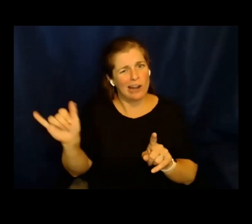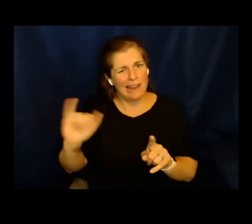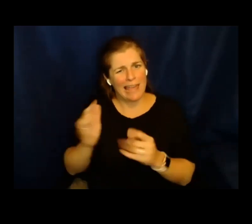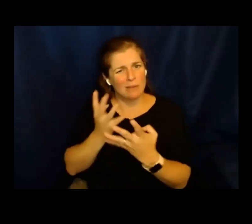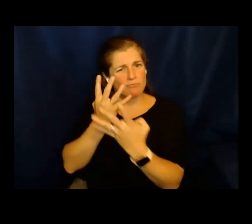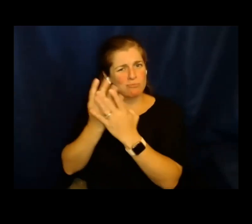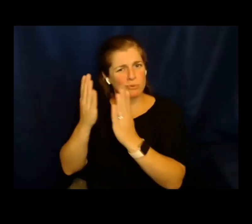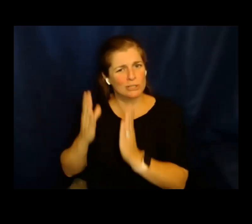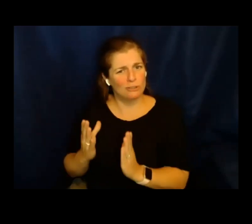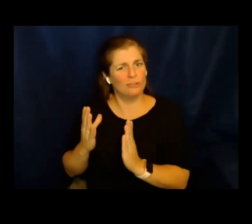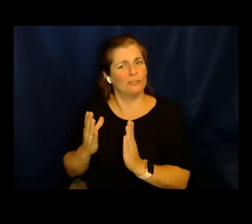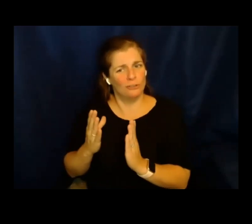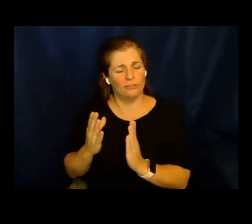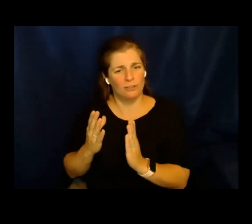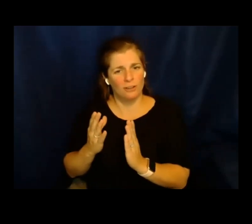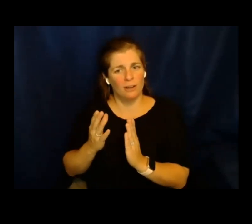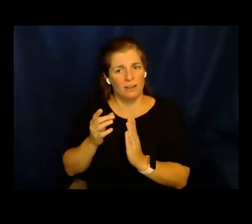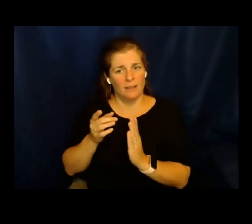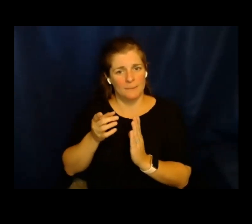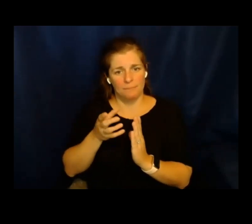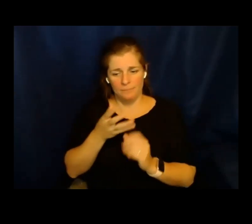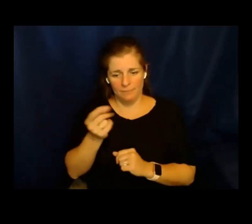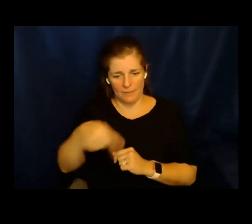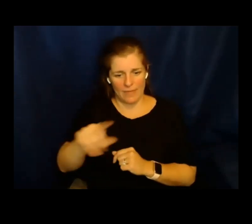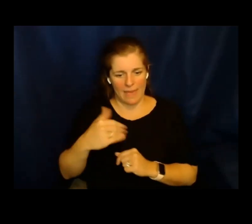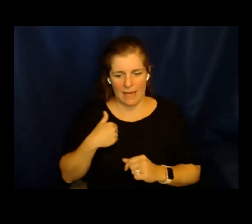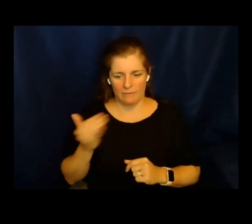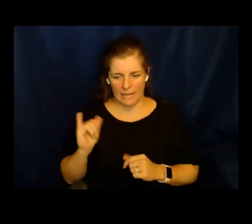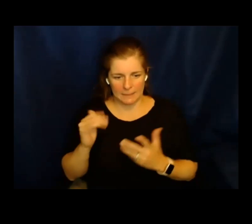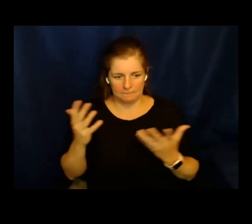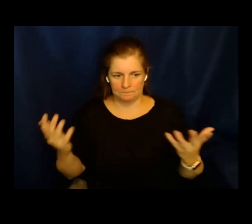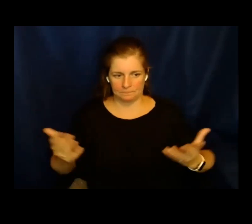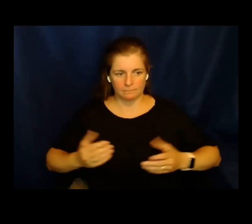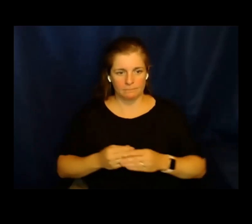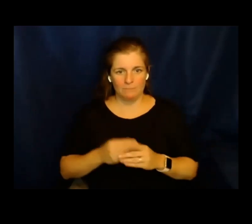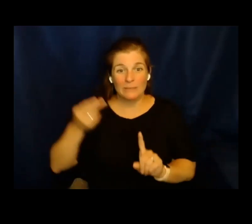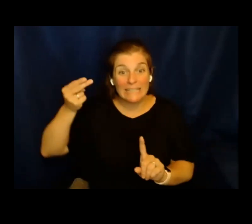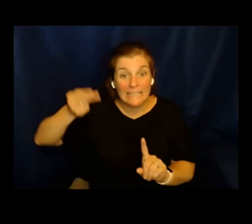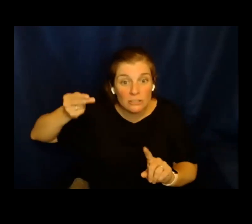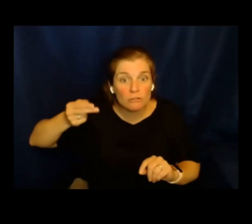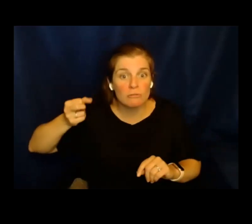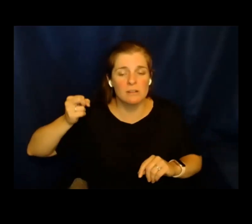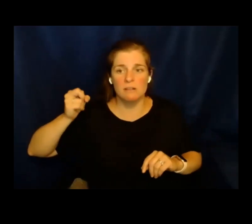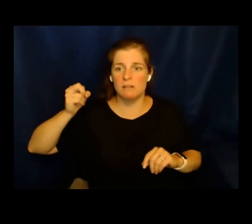siendo detenidos como prisioneros en estas instalaciones y que tienen esta